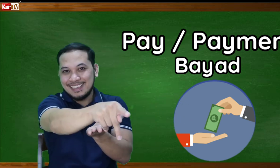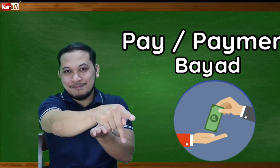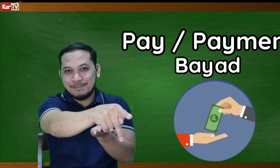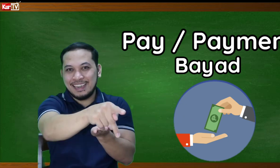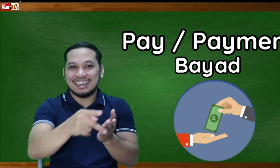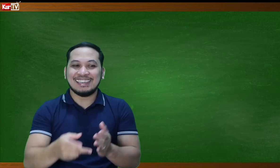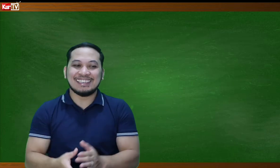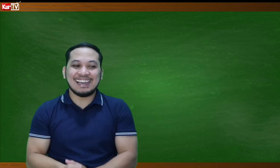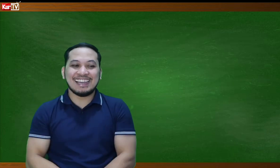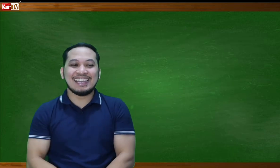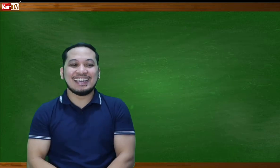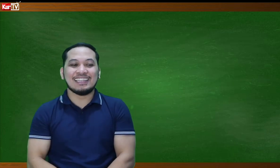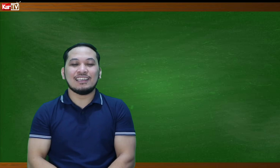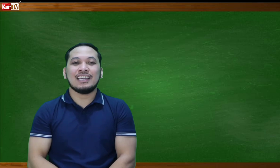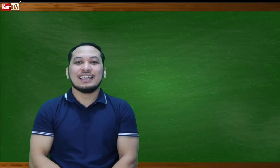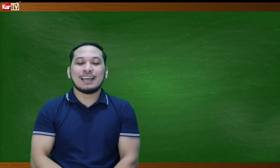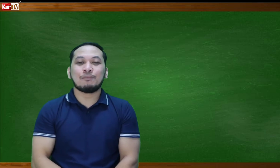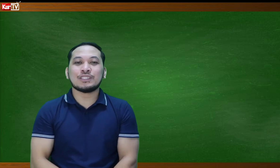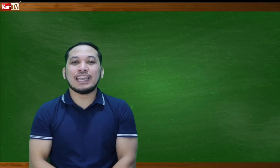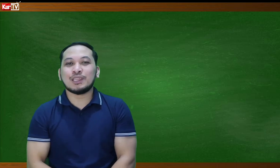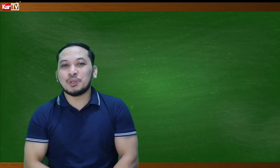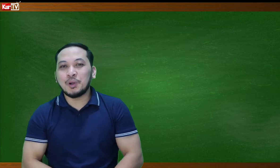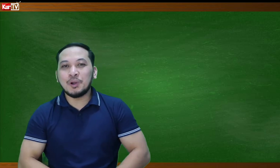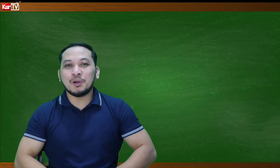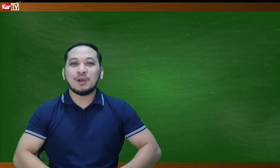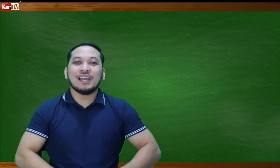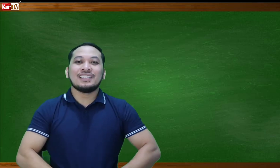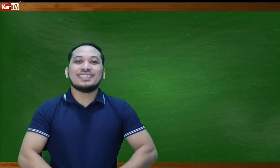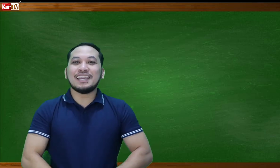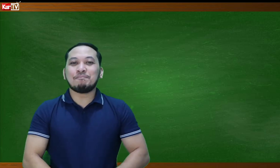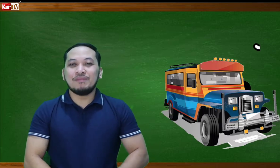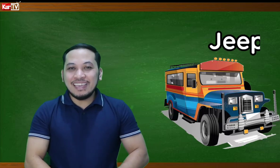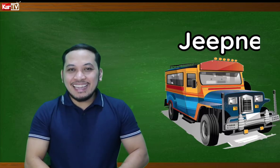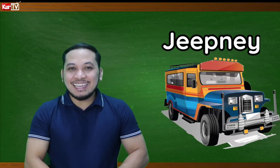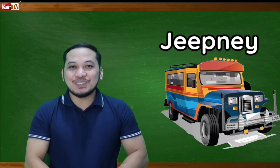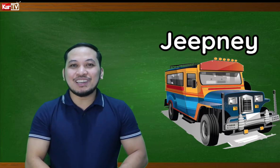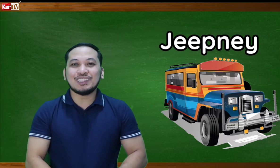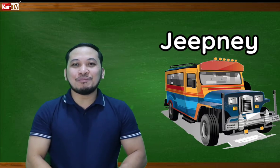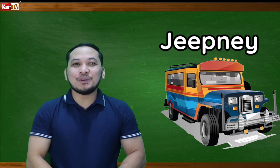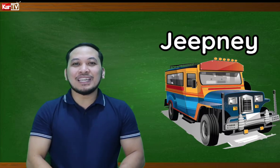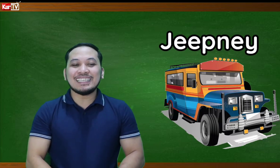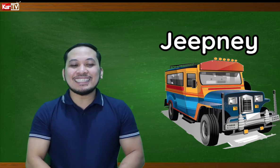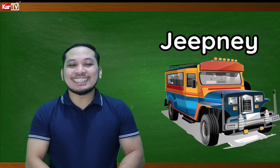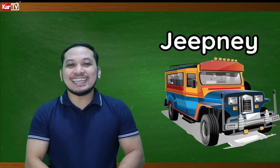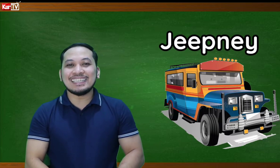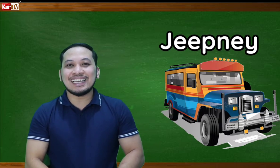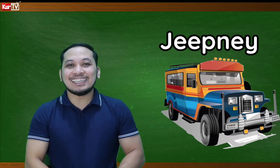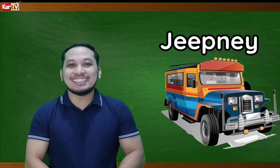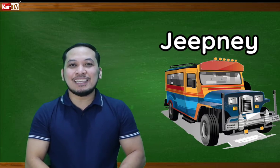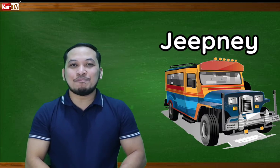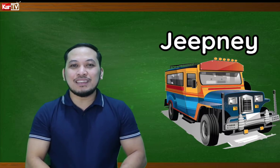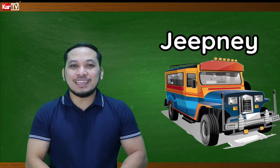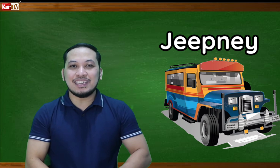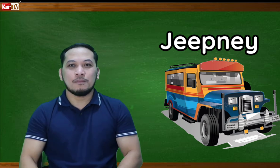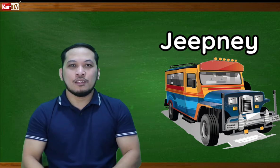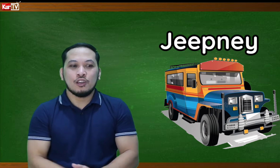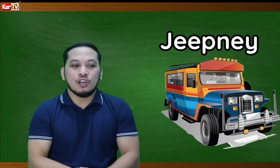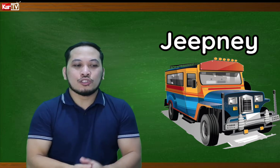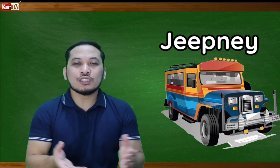Pay. Ayan. Tapos, ito. Jeepney. So, ganito po natin iseselyas ang jeepney. So,